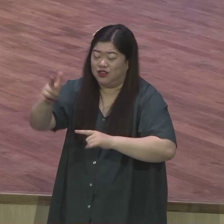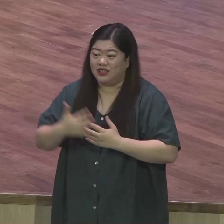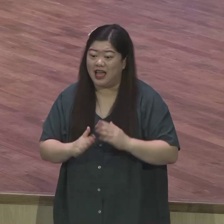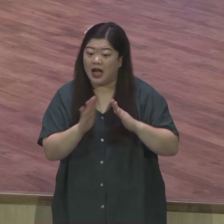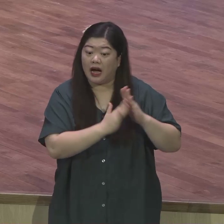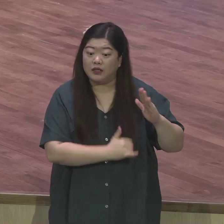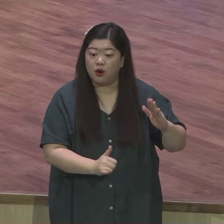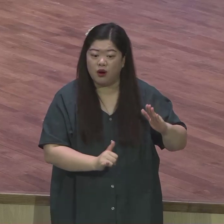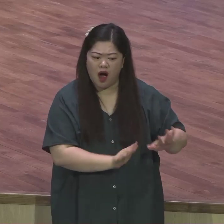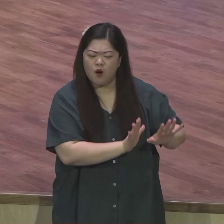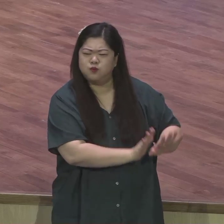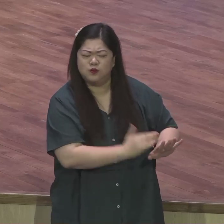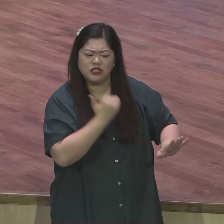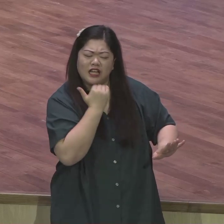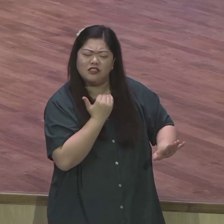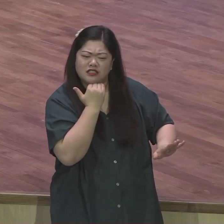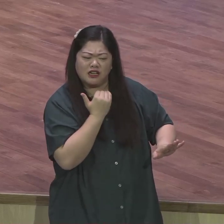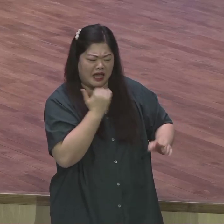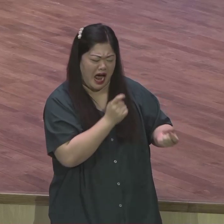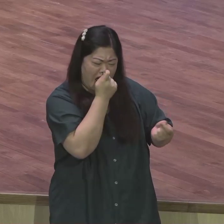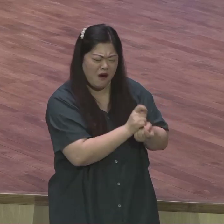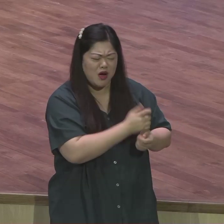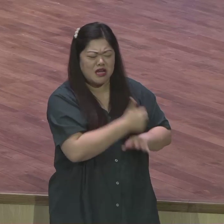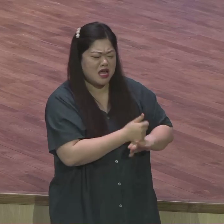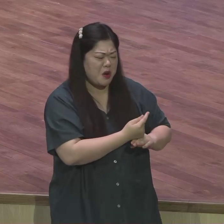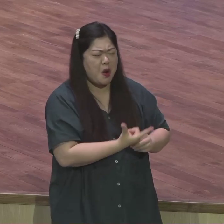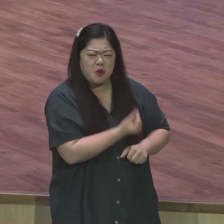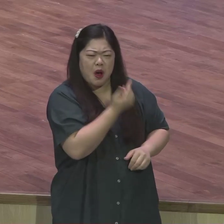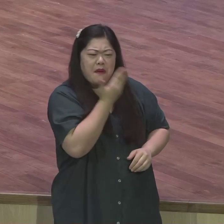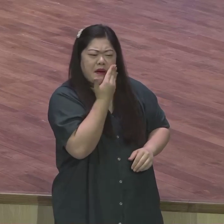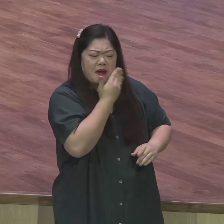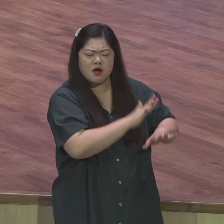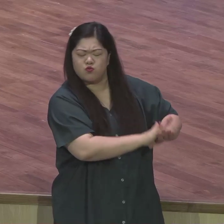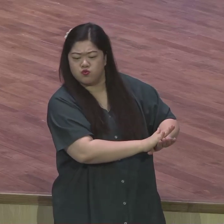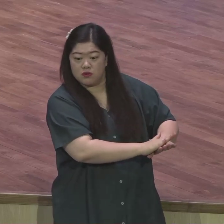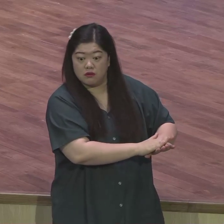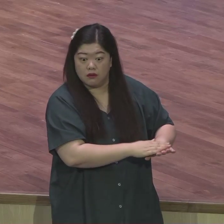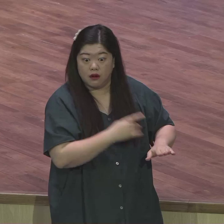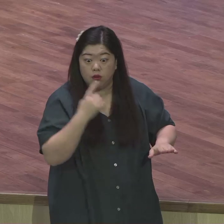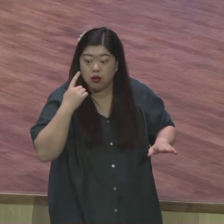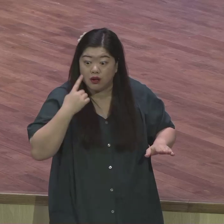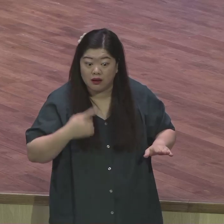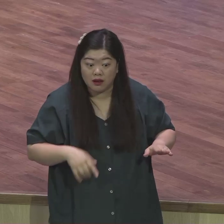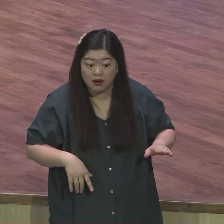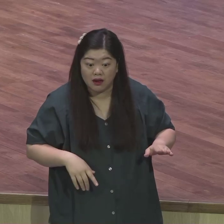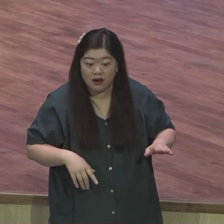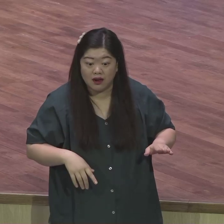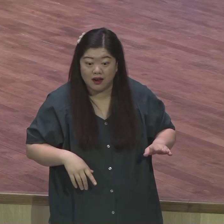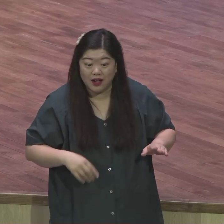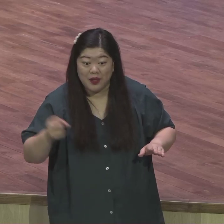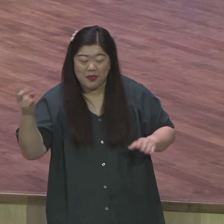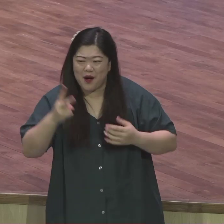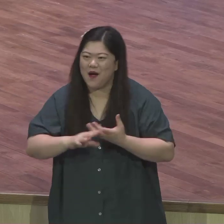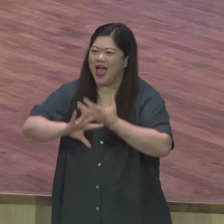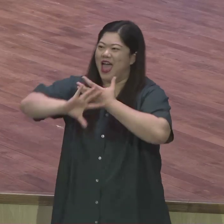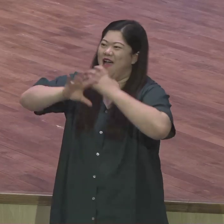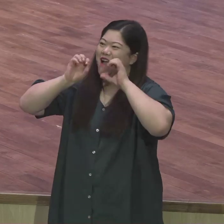직장에 불신 영혼이 있습니까 여러분 친구들 가운데 불신 영혼이 있냐고요 우리 중고등학생들